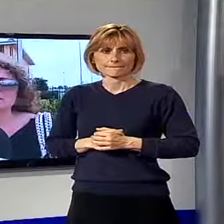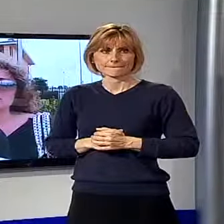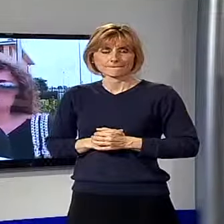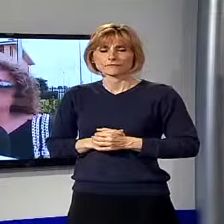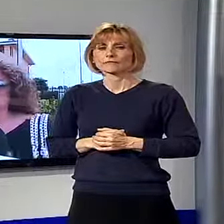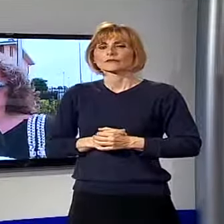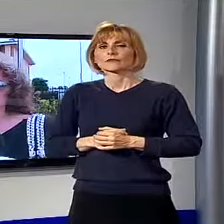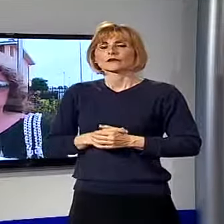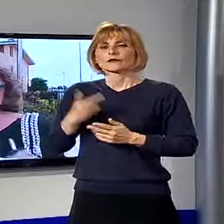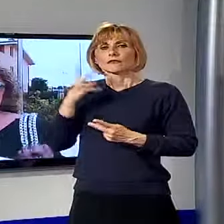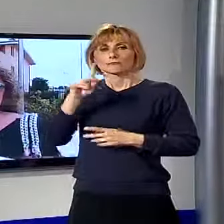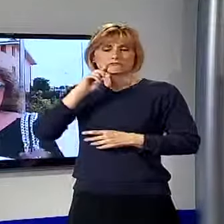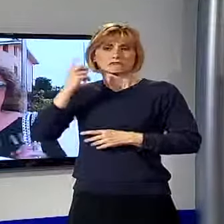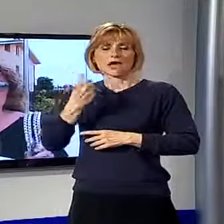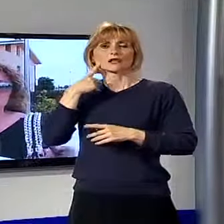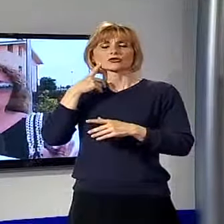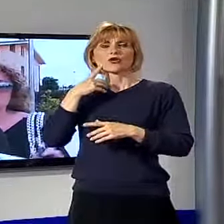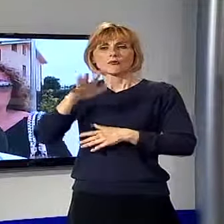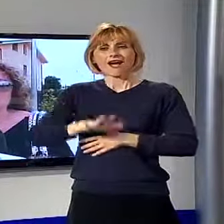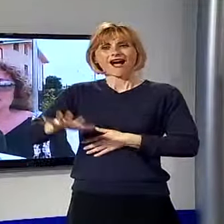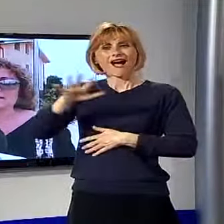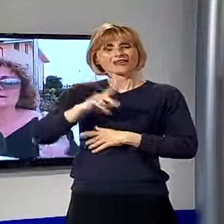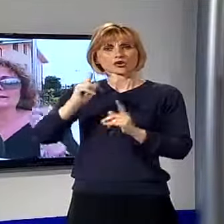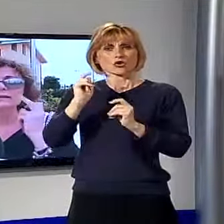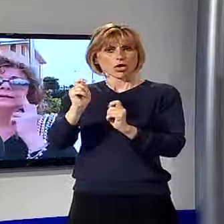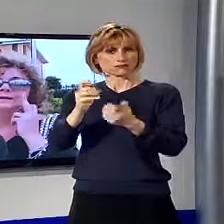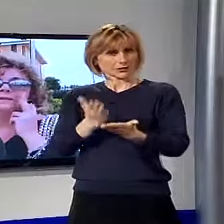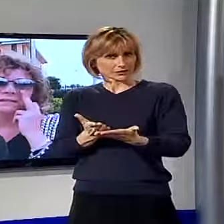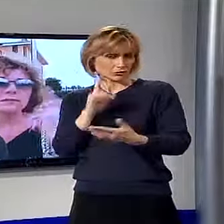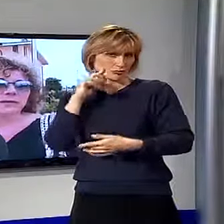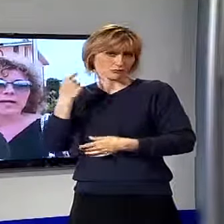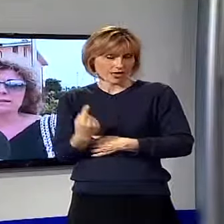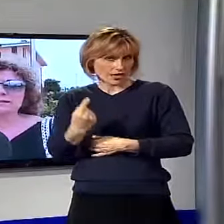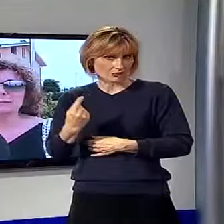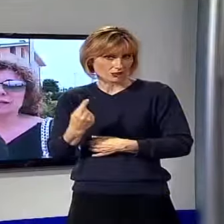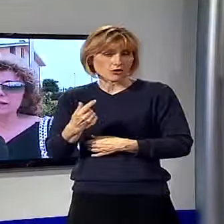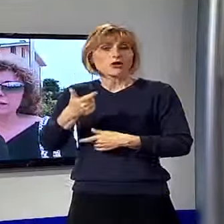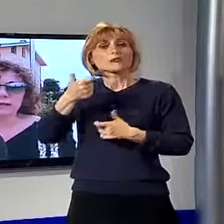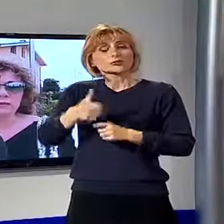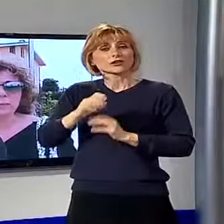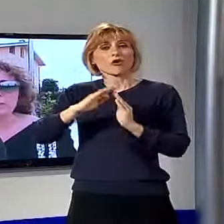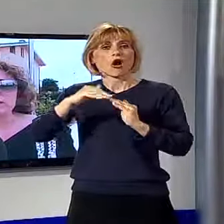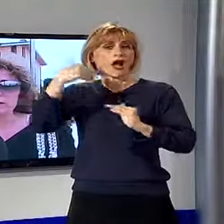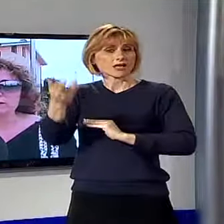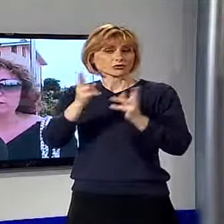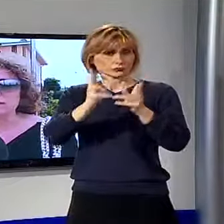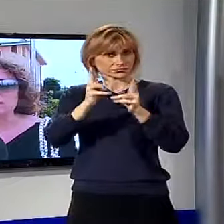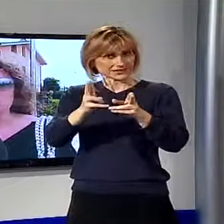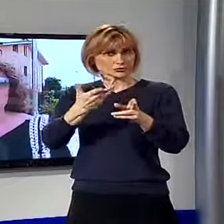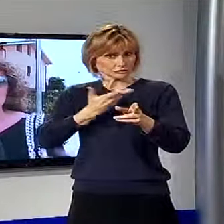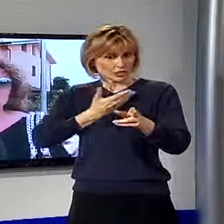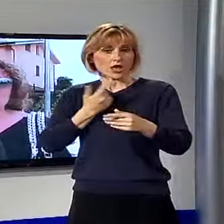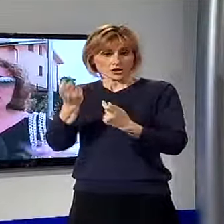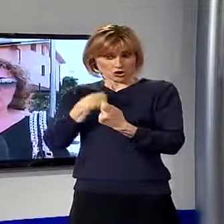Praticamente insomma era meglio se c'era anche qualche area a pagamento, visto che in altri ospedali io vengo da Pisa, insomma,